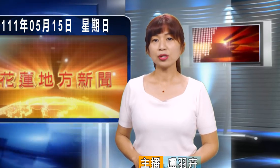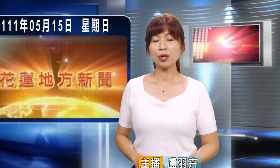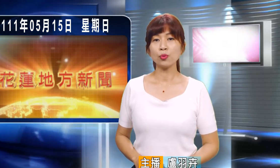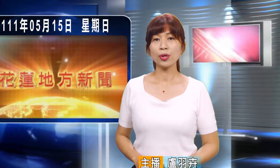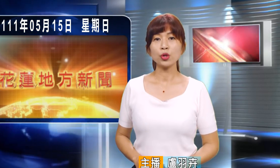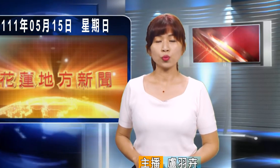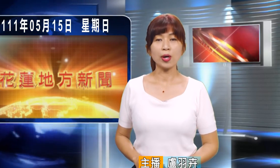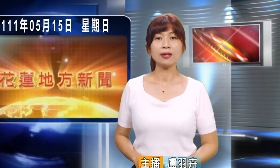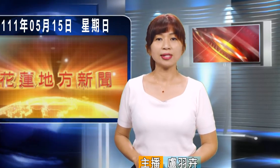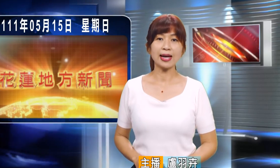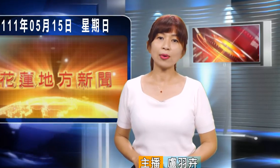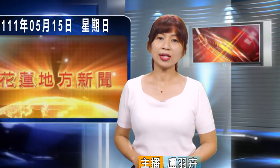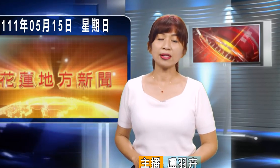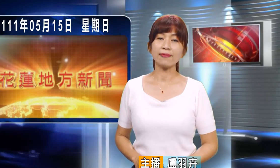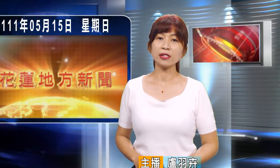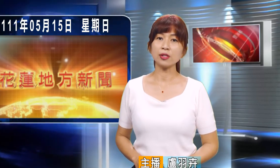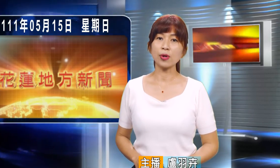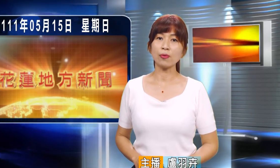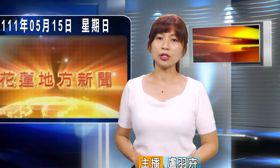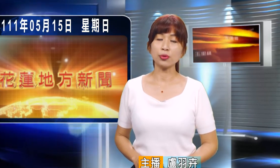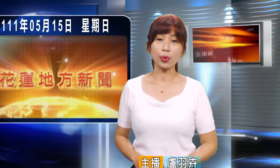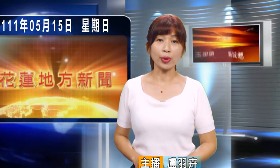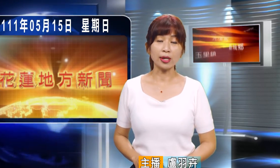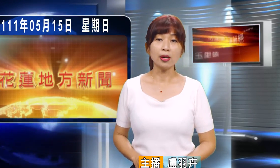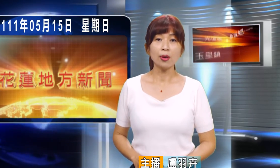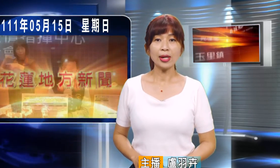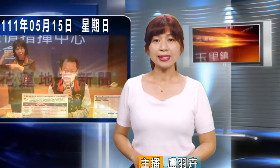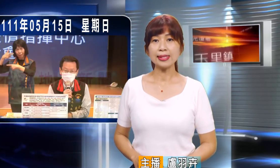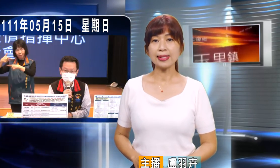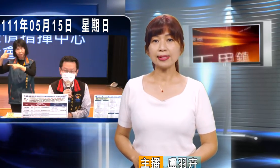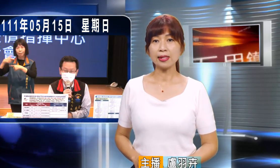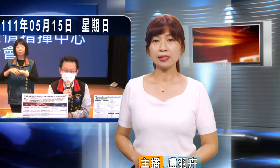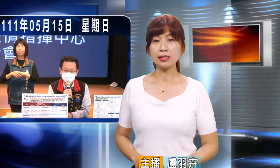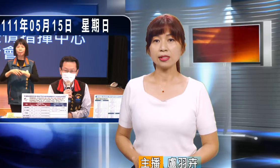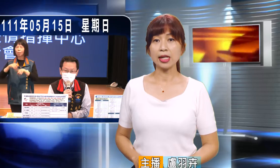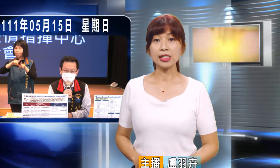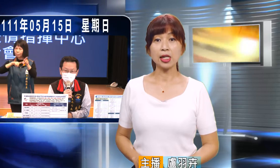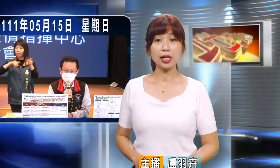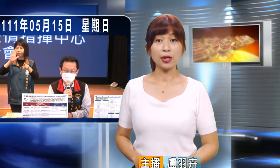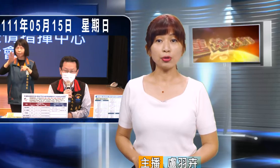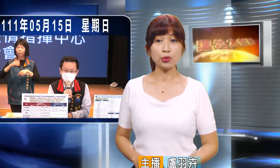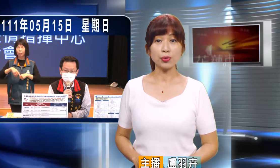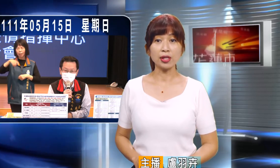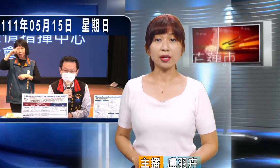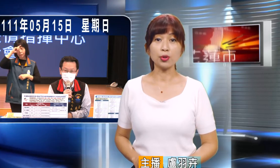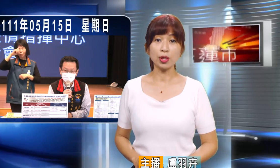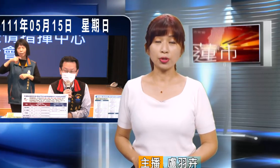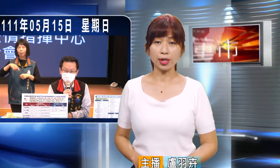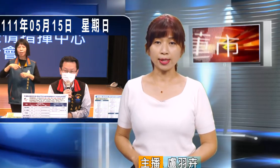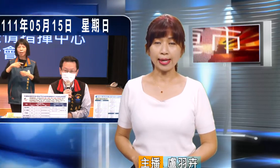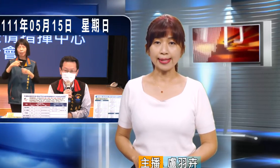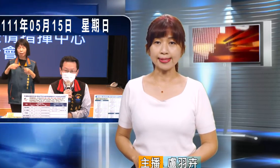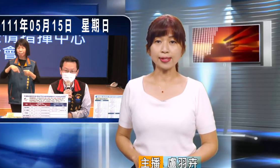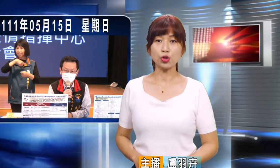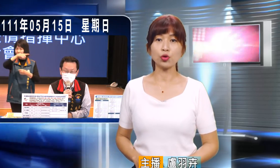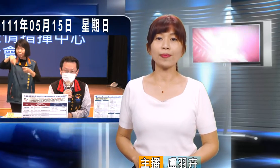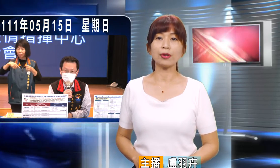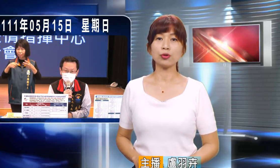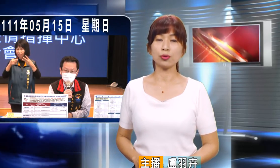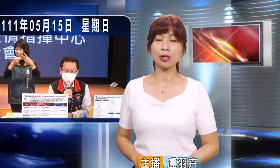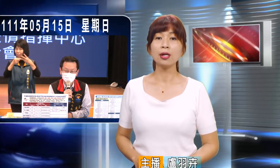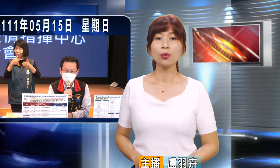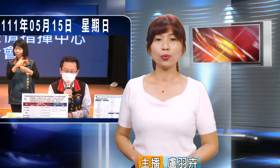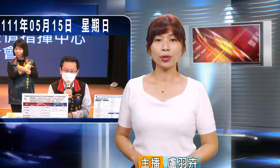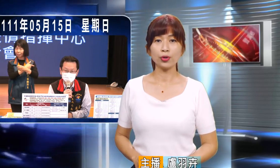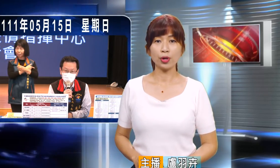你好 歡迎收看5月15號的大花蓮地方新聞我是呂慧花蓮縣在今天新增了1065例的確診個案現場協中會